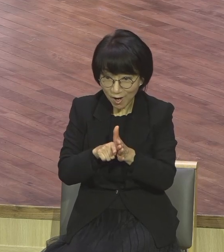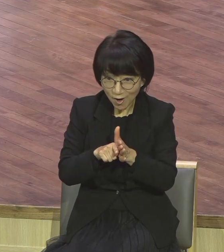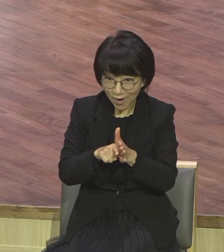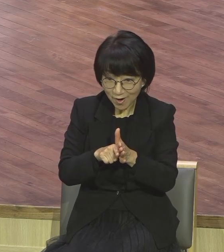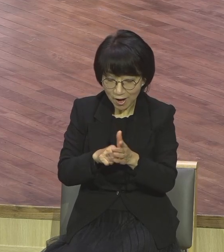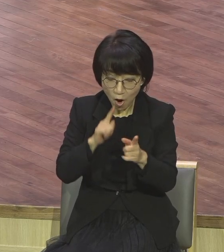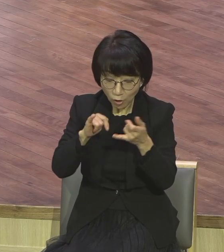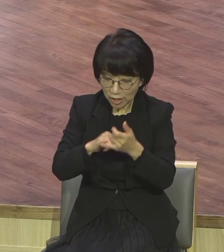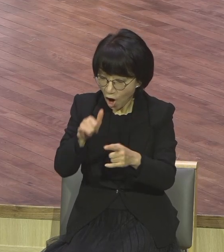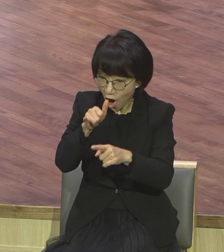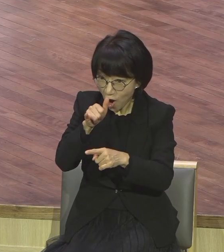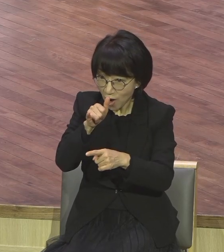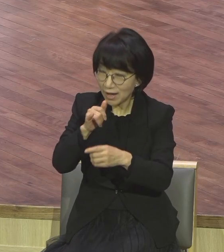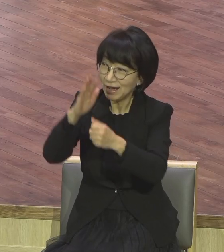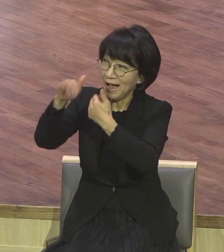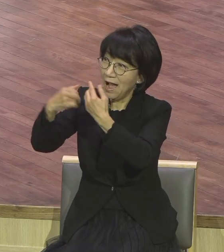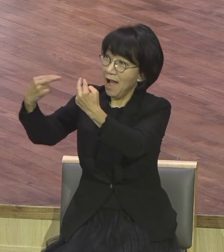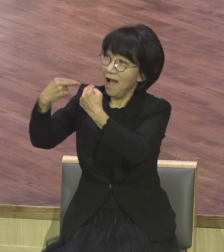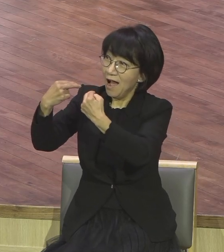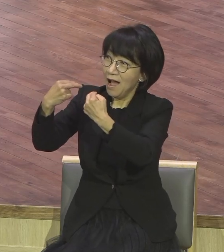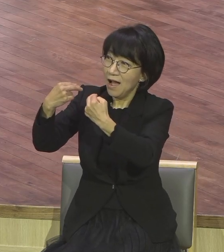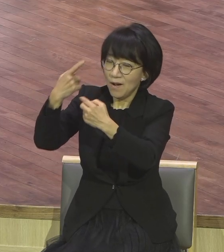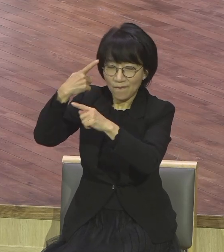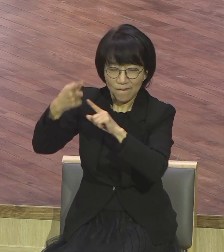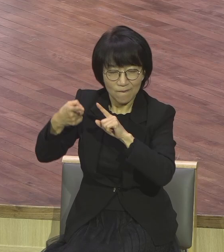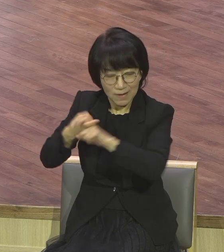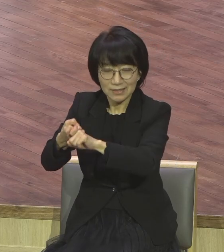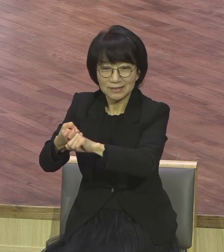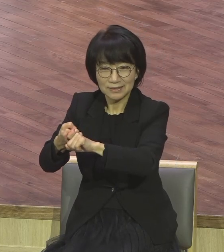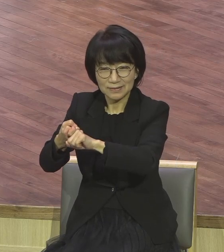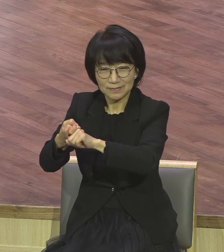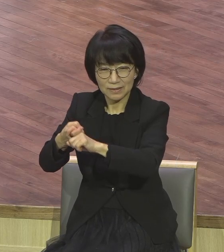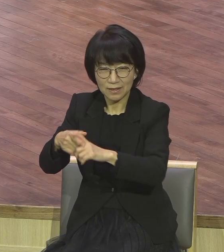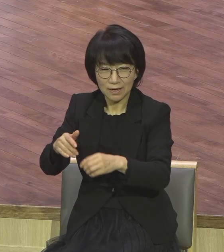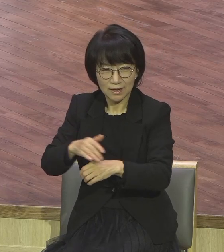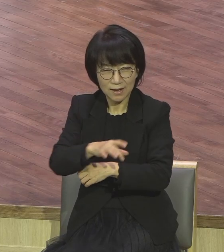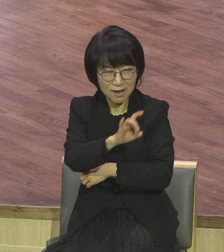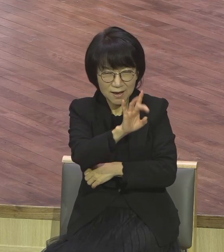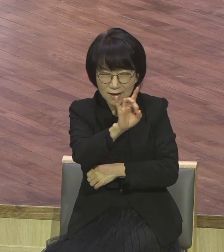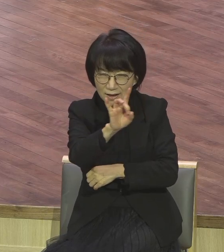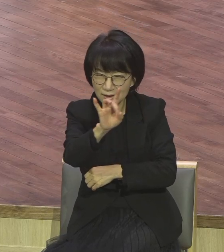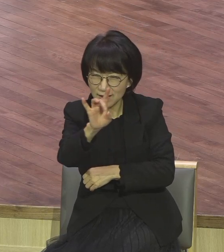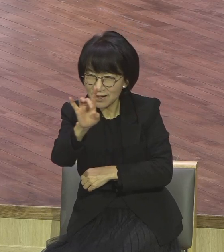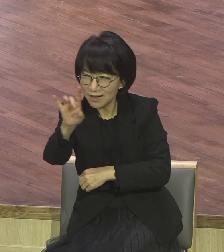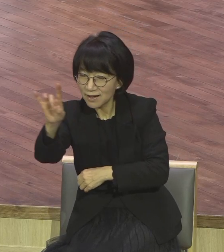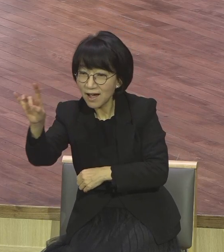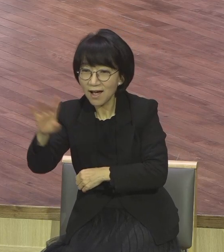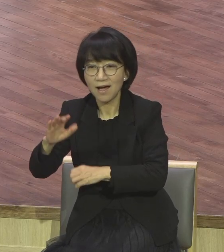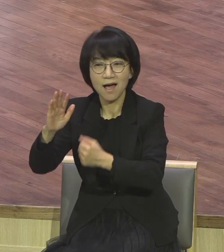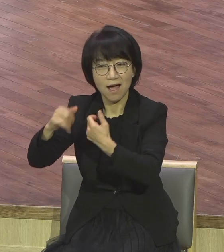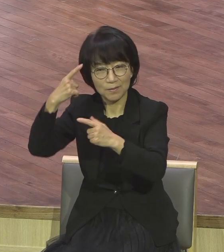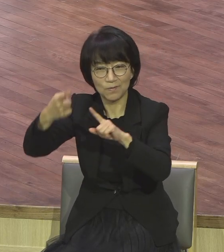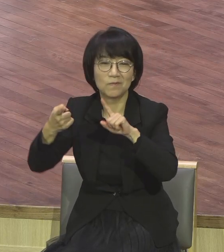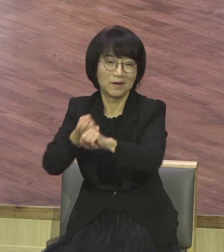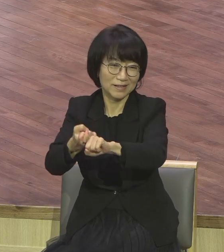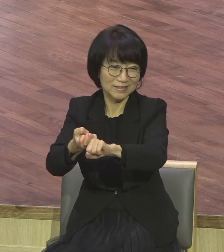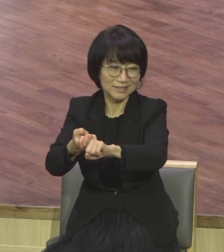말할 필요 없어요 하나님이 얼마나 관심이 많으냐 여러분 한 사람 한 사람 여러분 자신을 스스로를 불신해서 그렇지